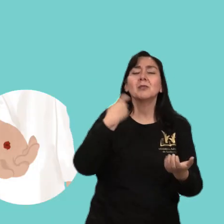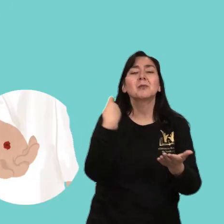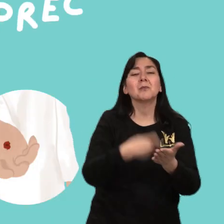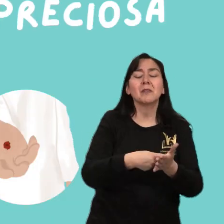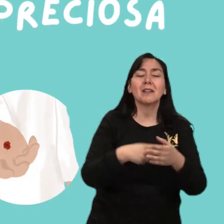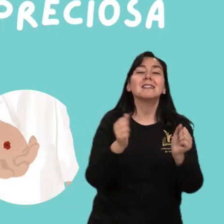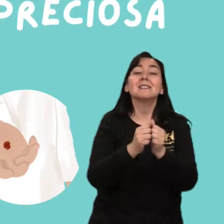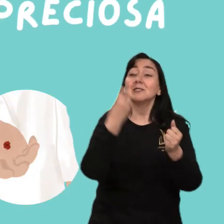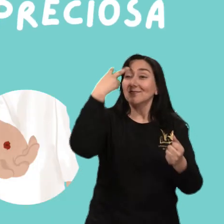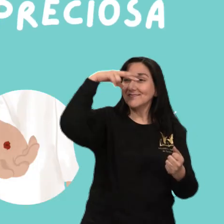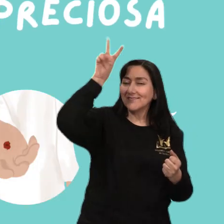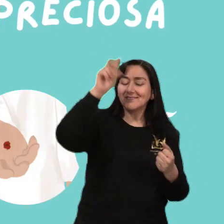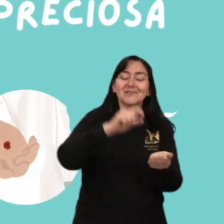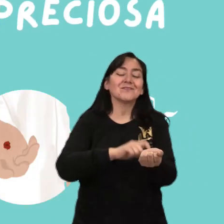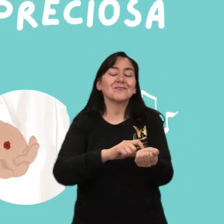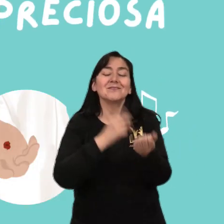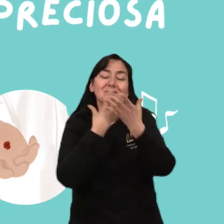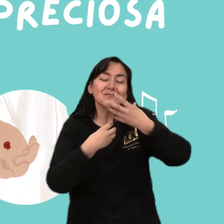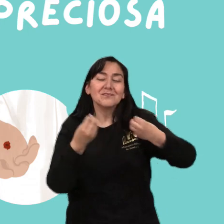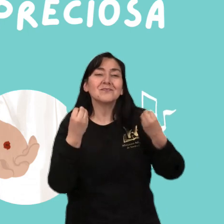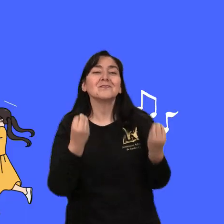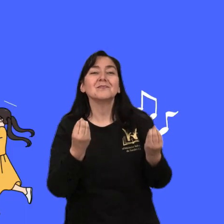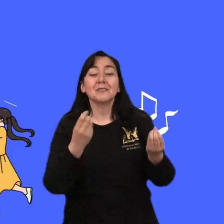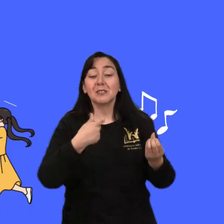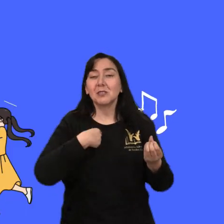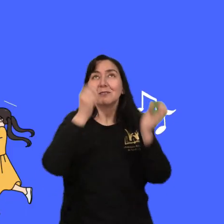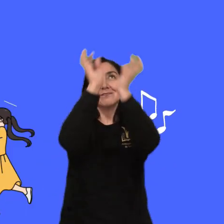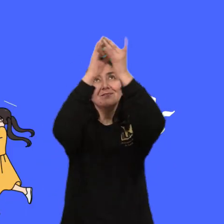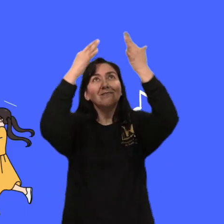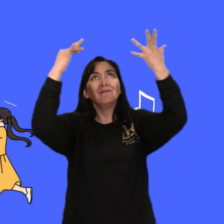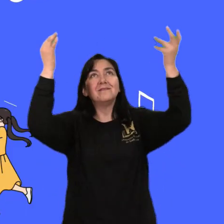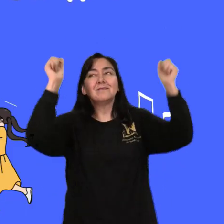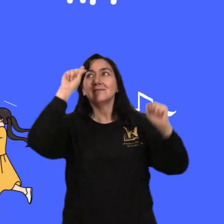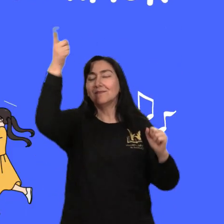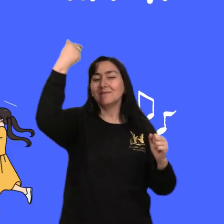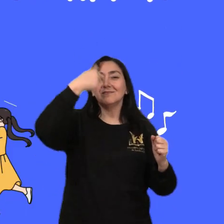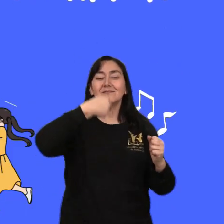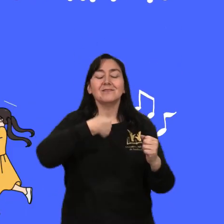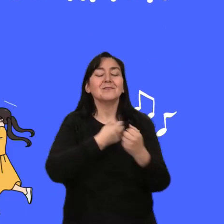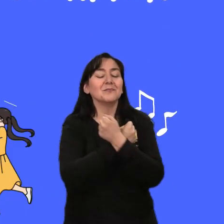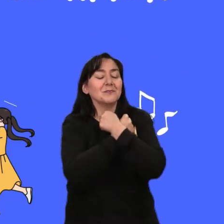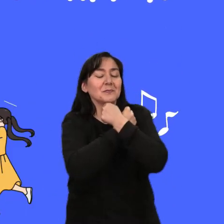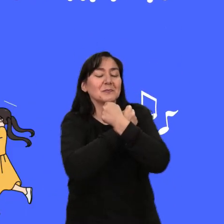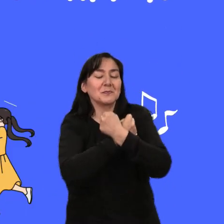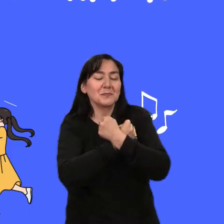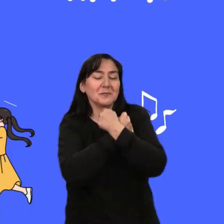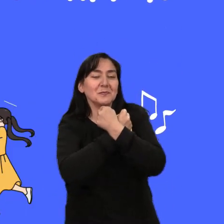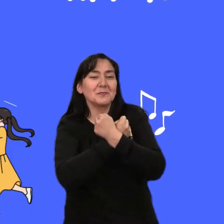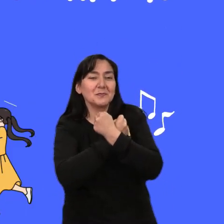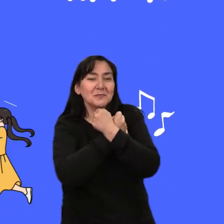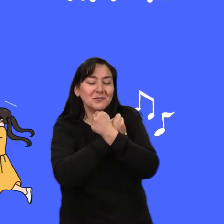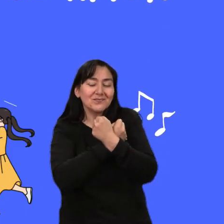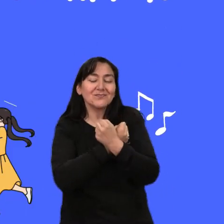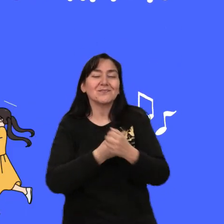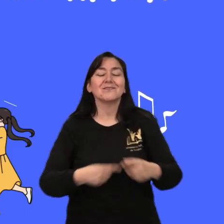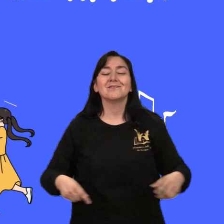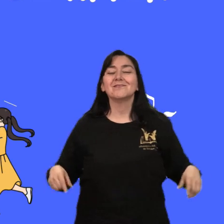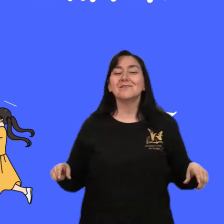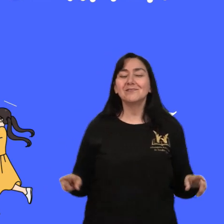porque me compró Con su sangre preciosa le alabaré Por su amor